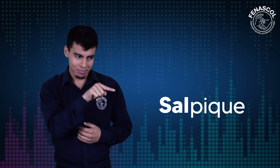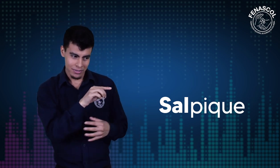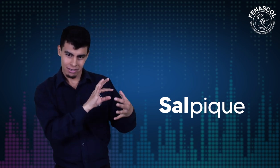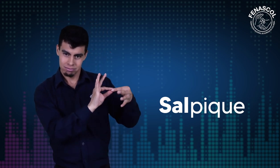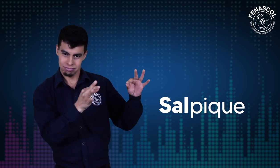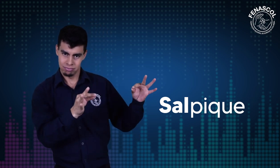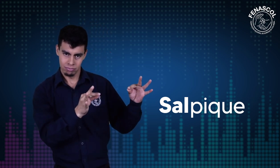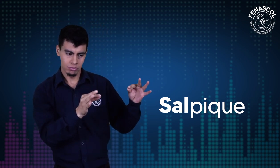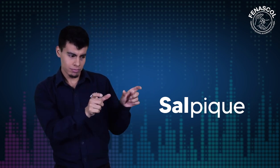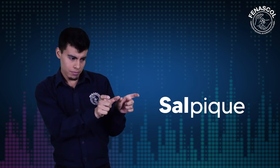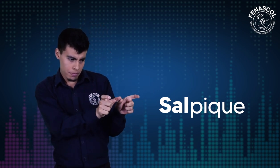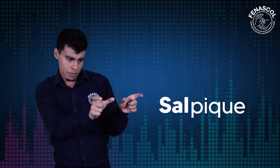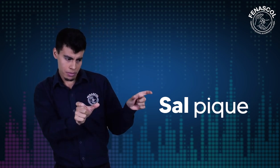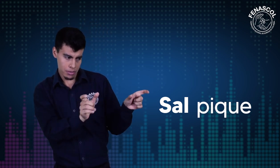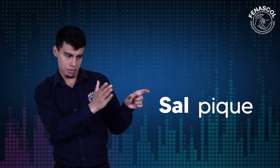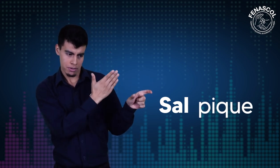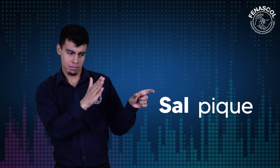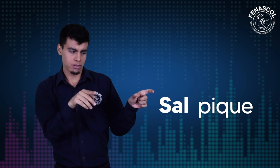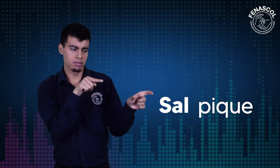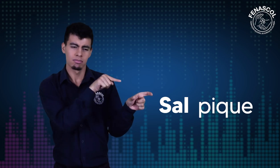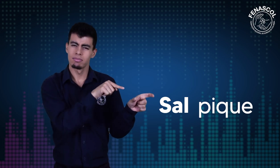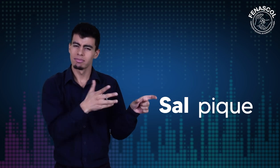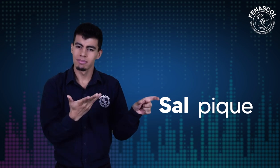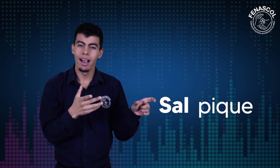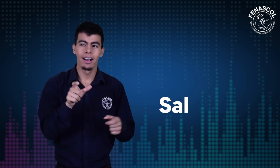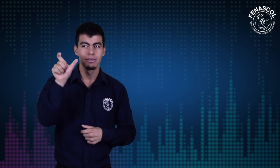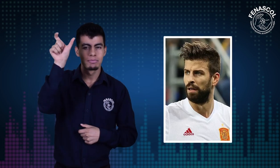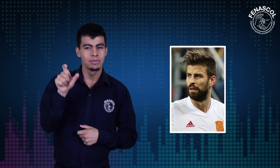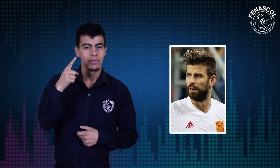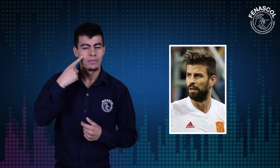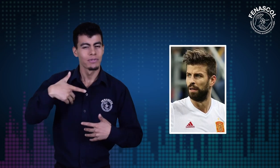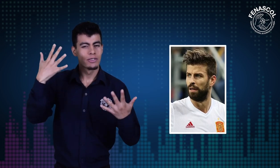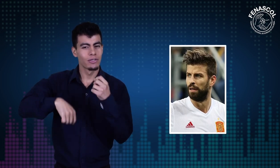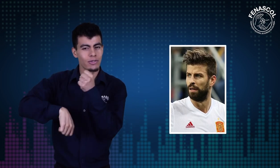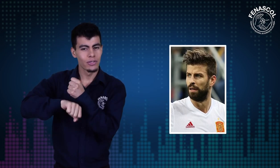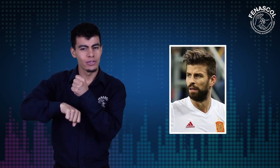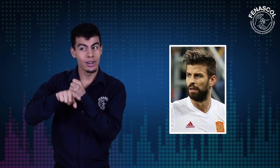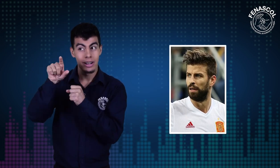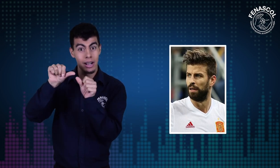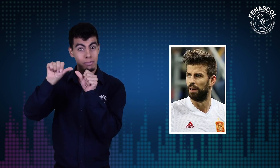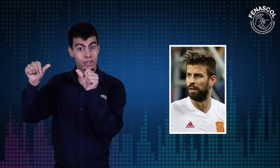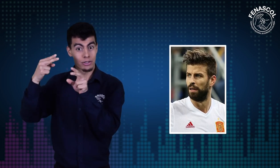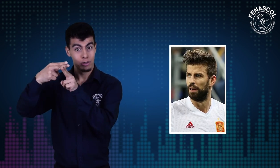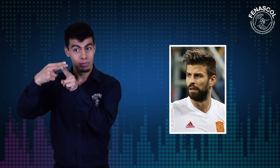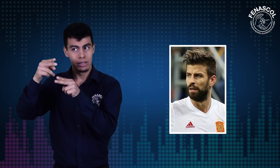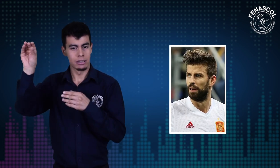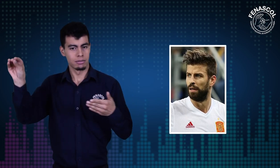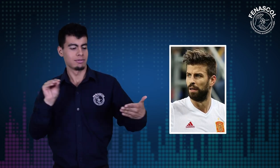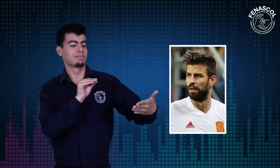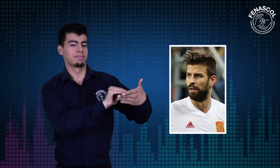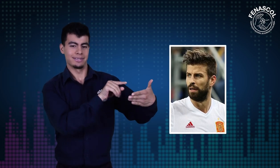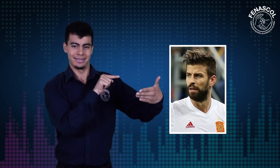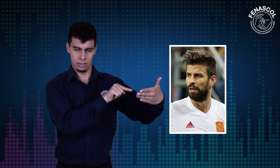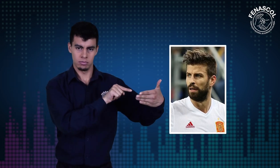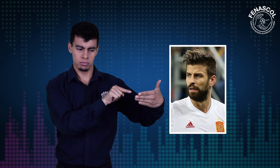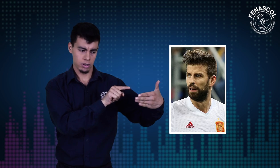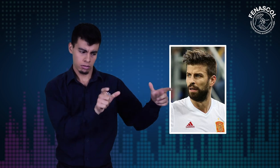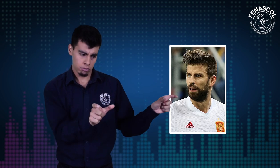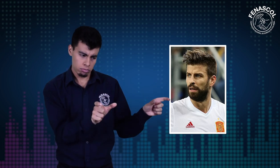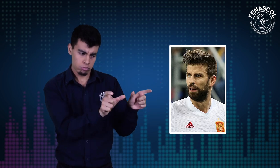otros, esta palabra también adquiere la característica compuesta que alude precisamente al apellido del jugador de fútbol